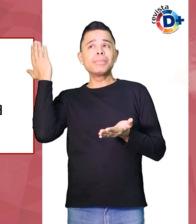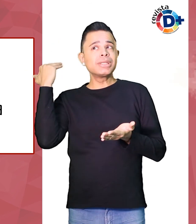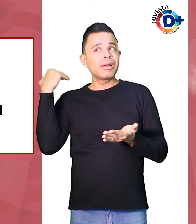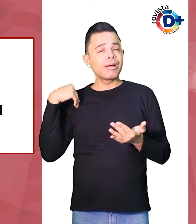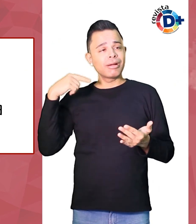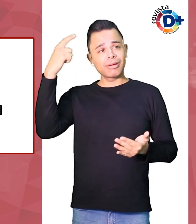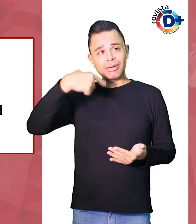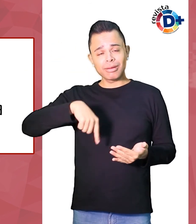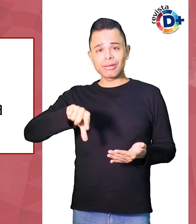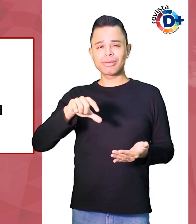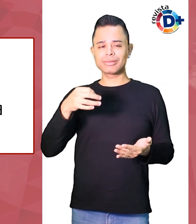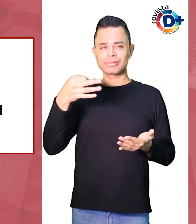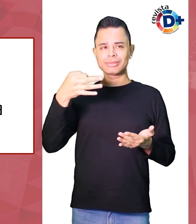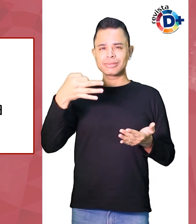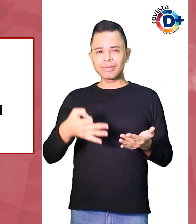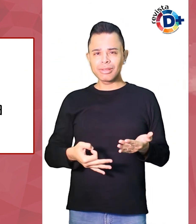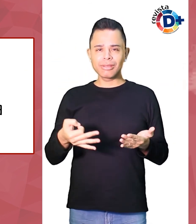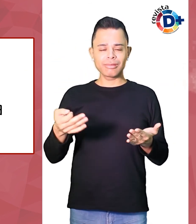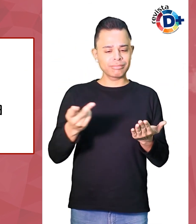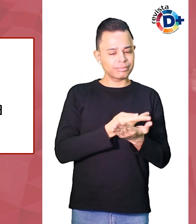ou escolhas ao longo de um período